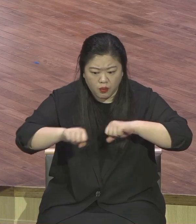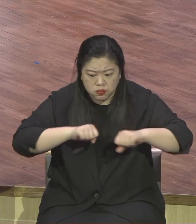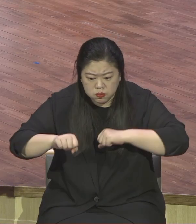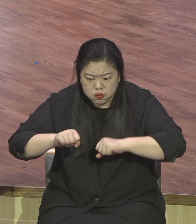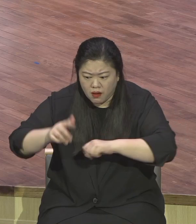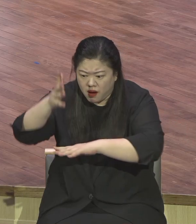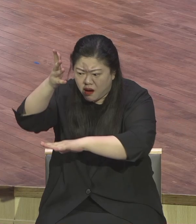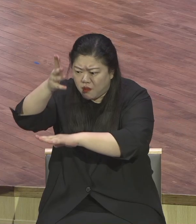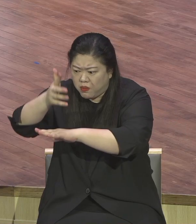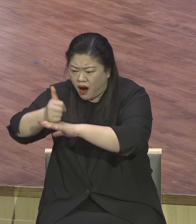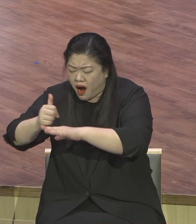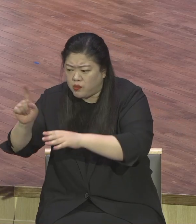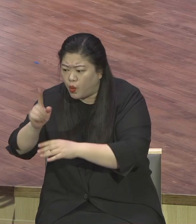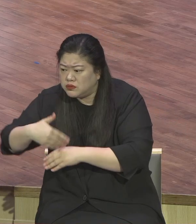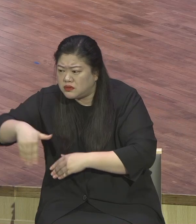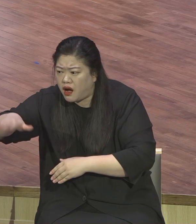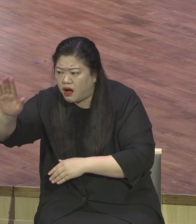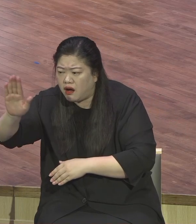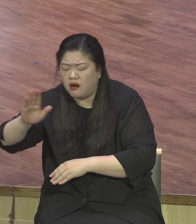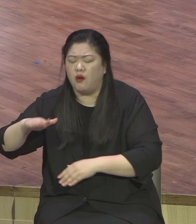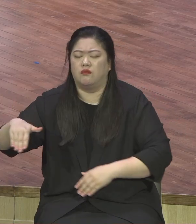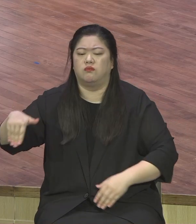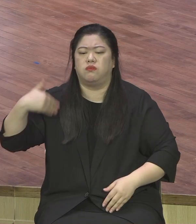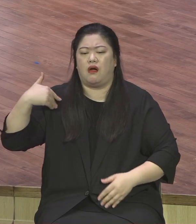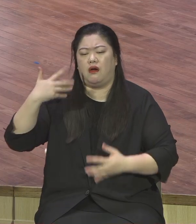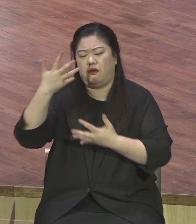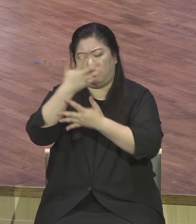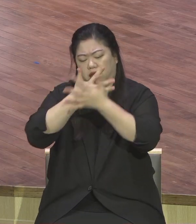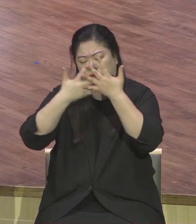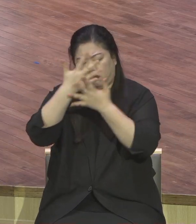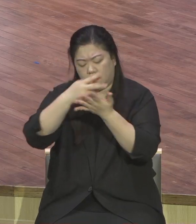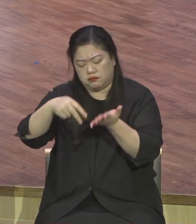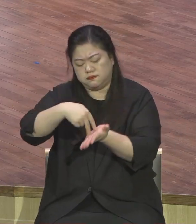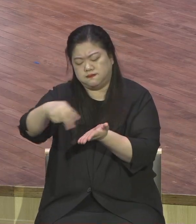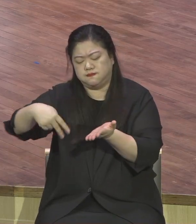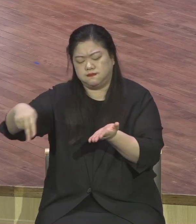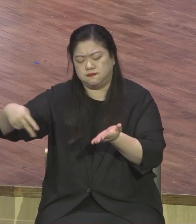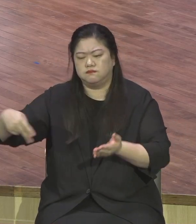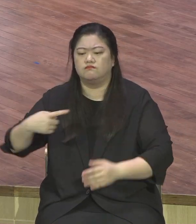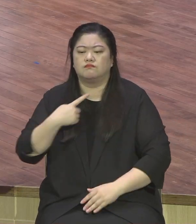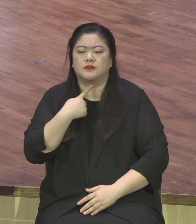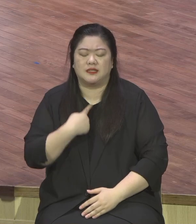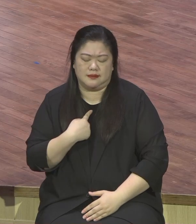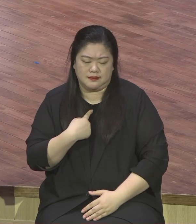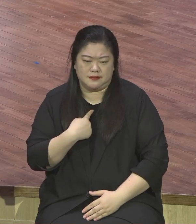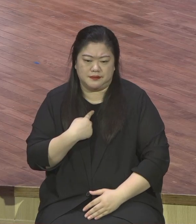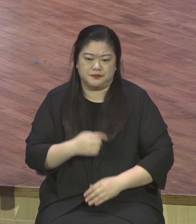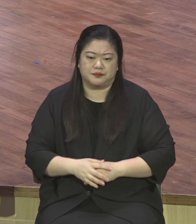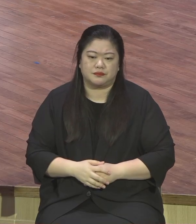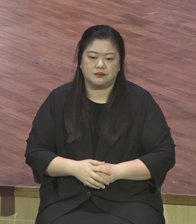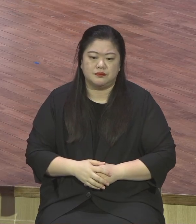알지 못하고 방황하며 살았습니다 지금 이 시간